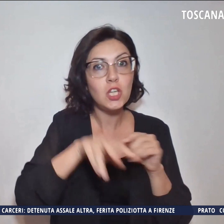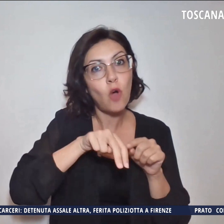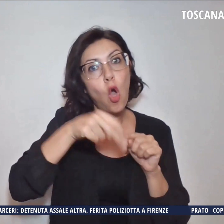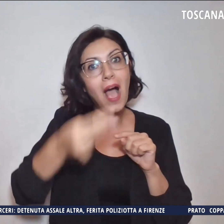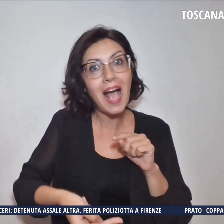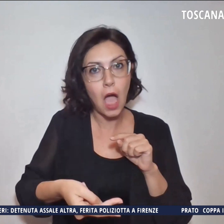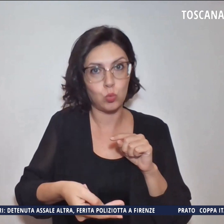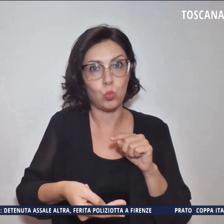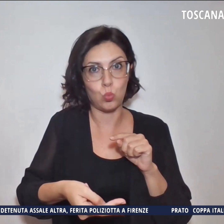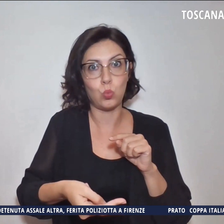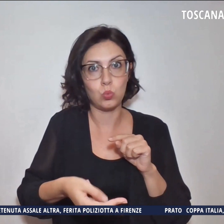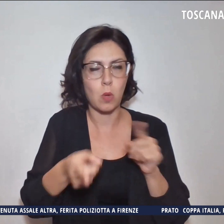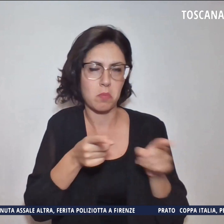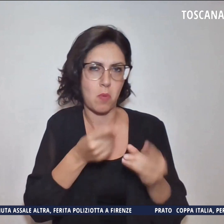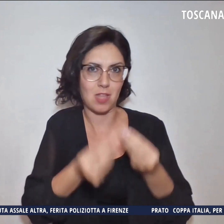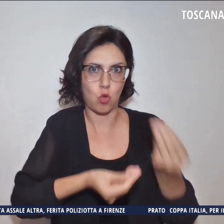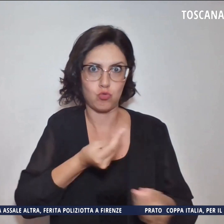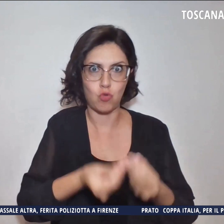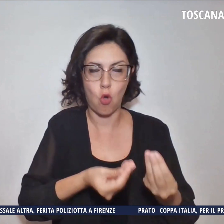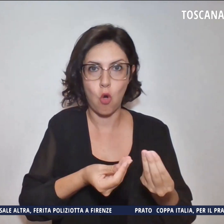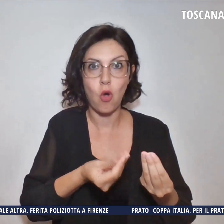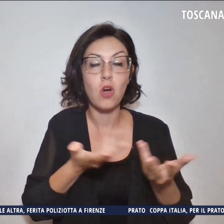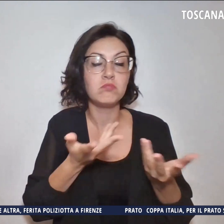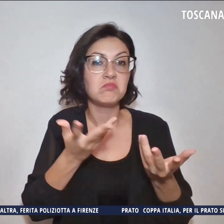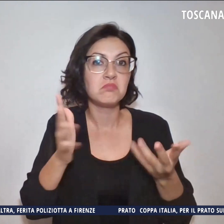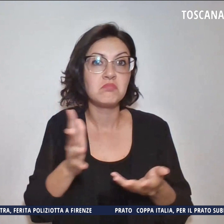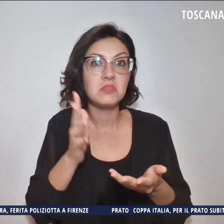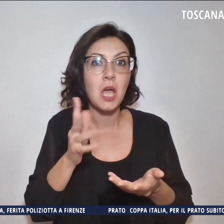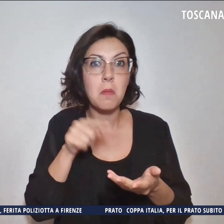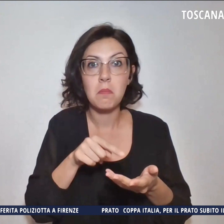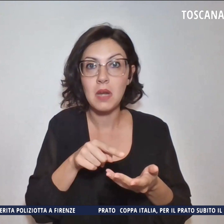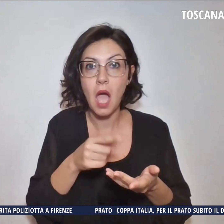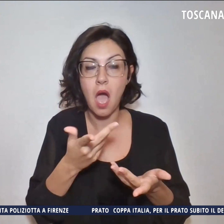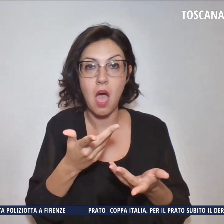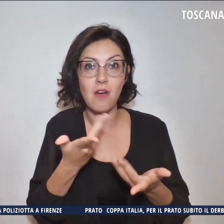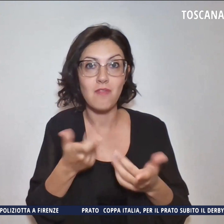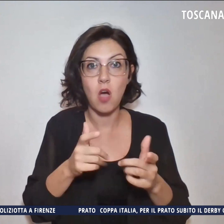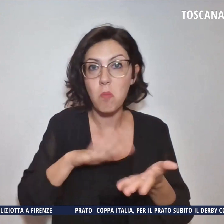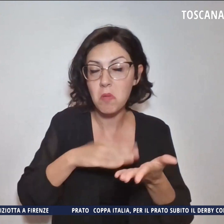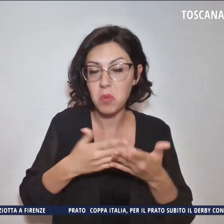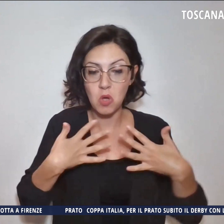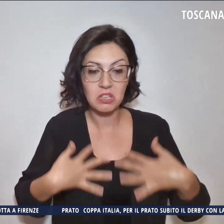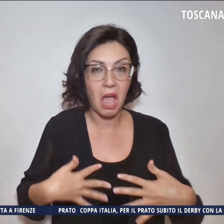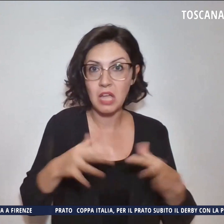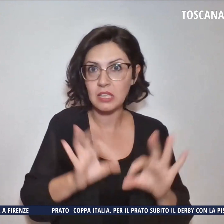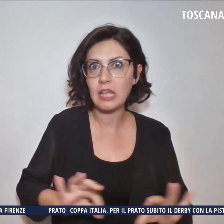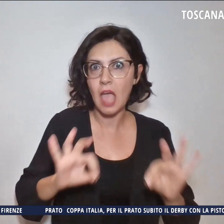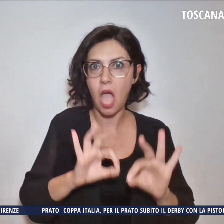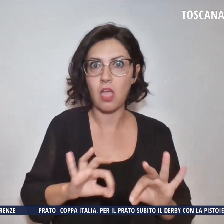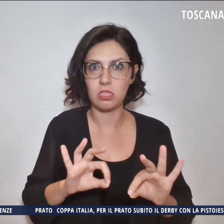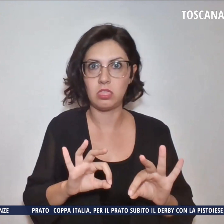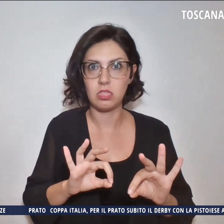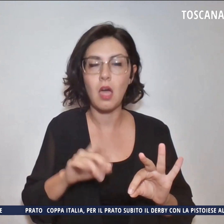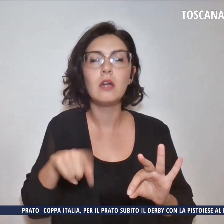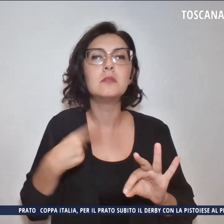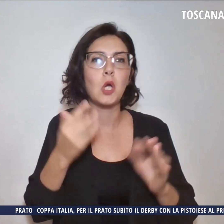e che non sembrava al momento avesse riportato nulla di importante. Poi durante la notte